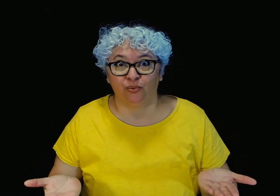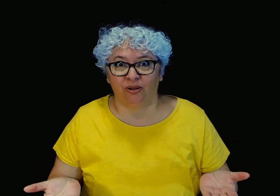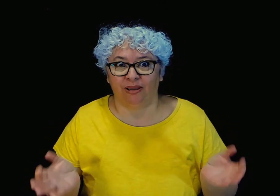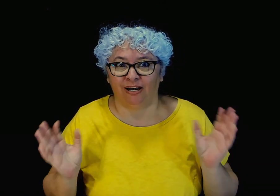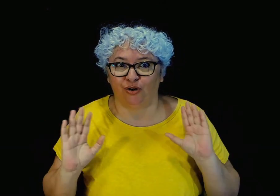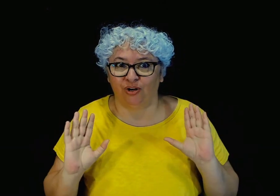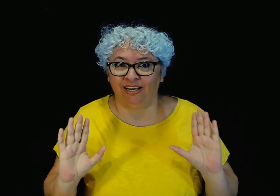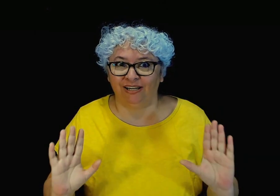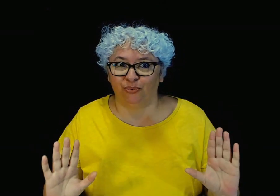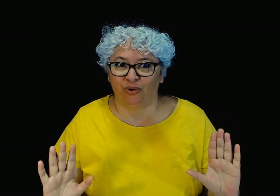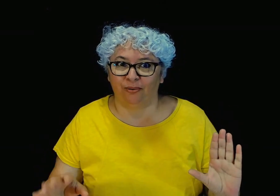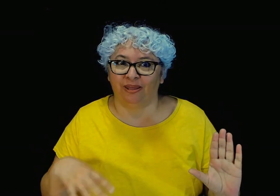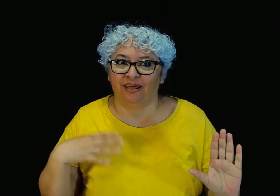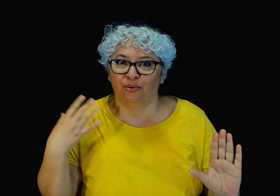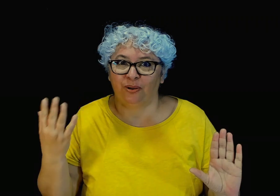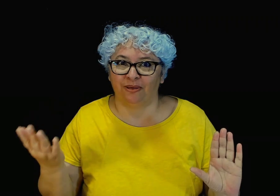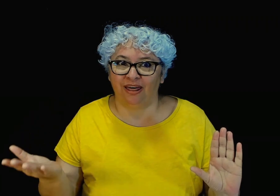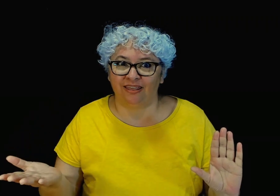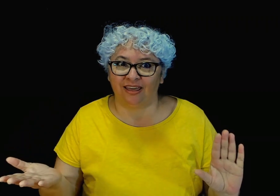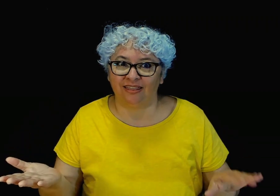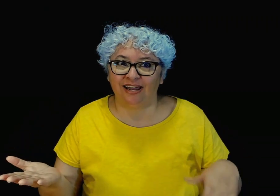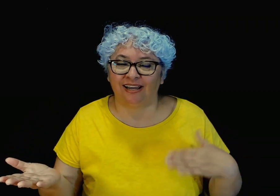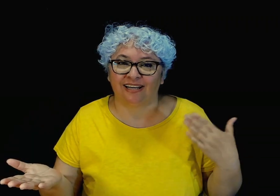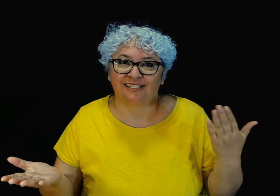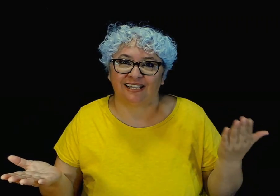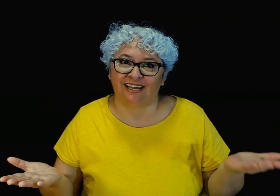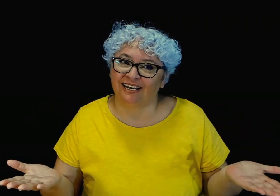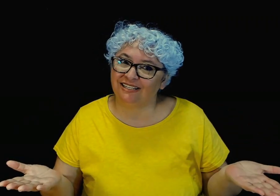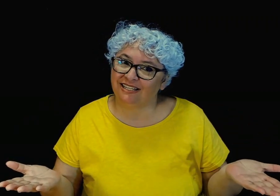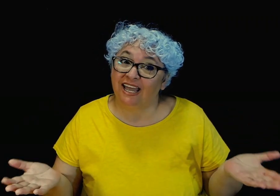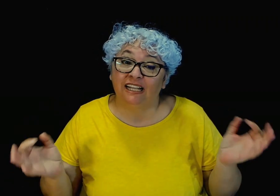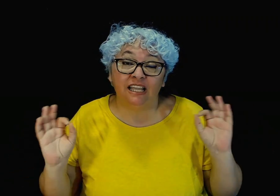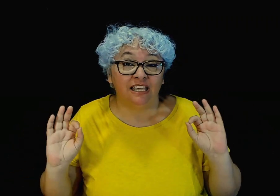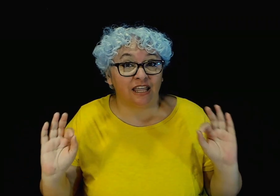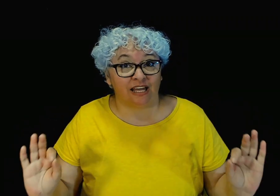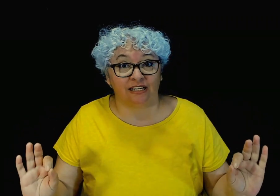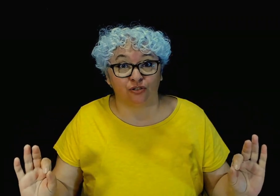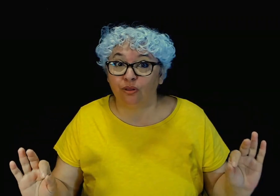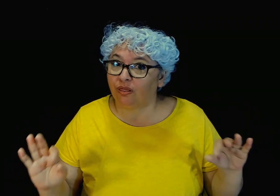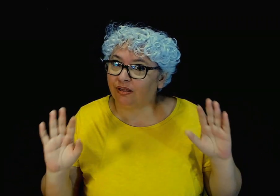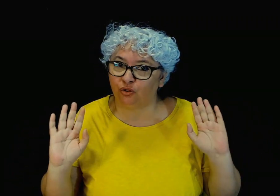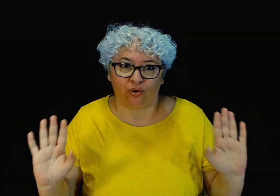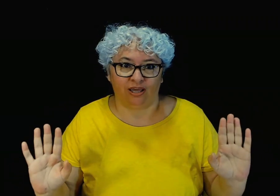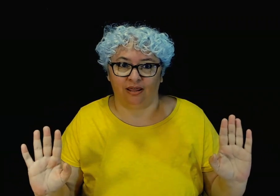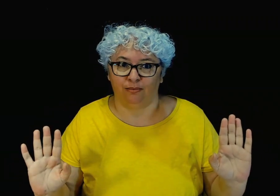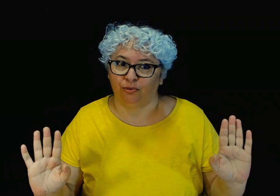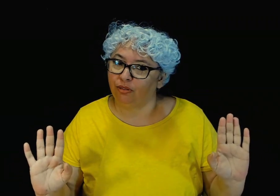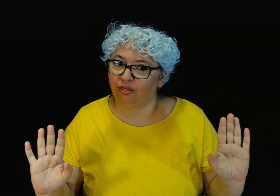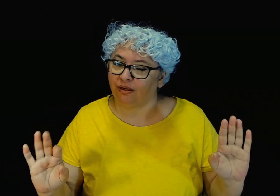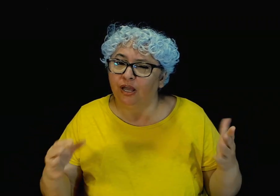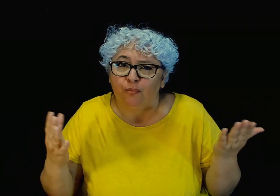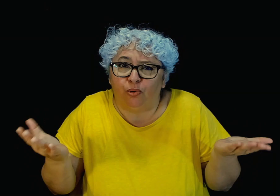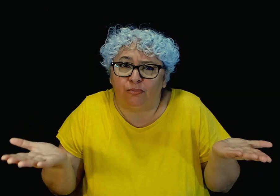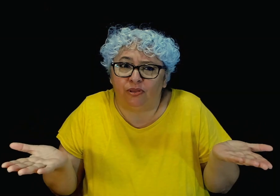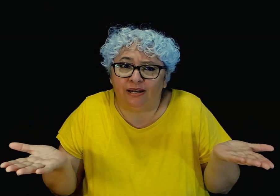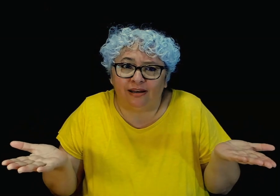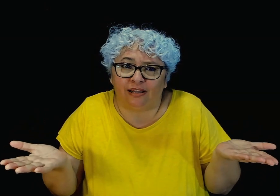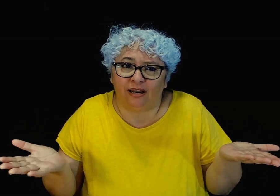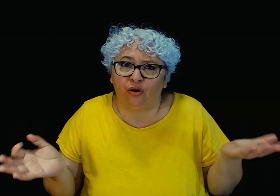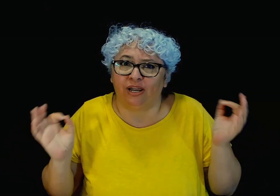nueve al cole que llueve de nueve a diez la clase de inglés de diez a las once toca edad de bronce vuelvo del recreo